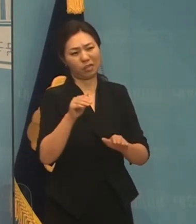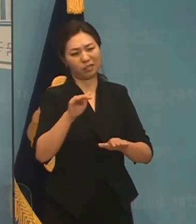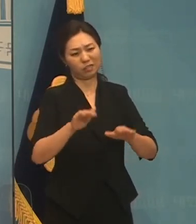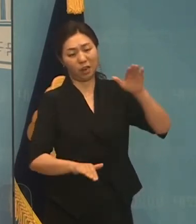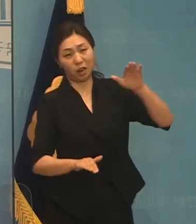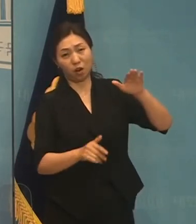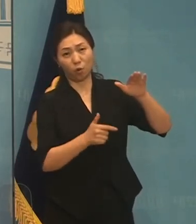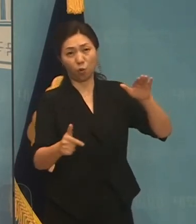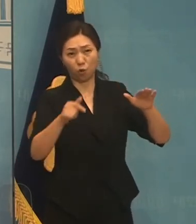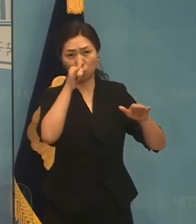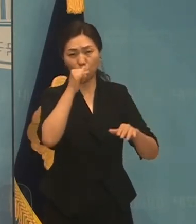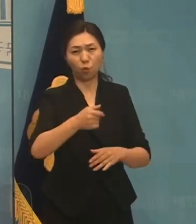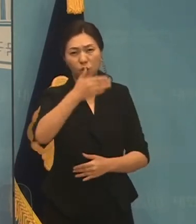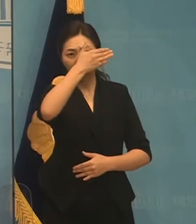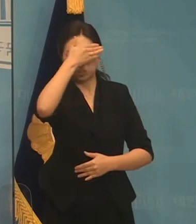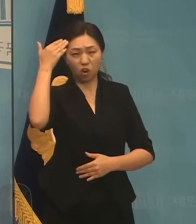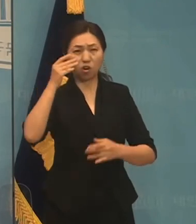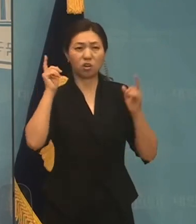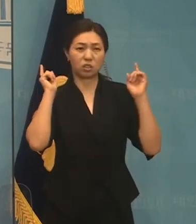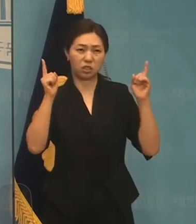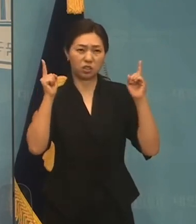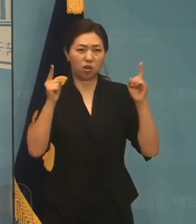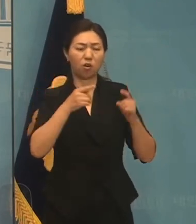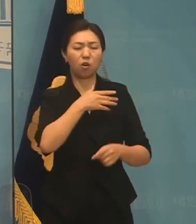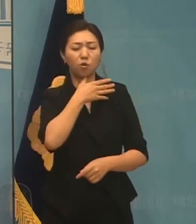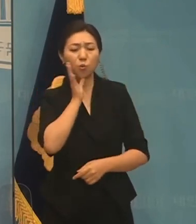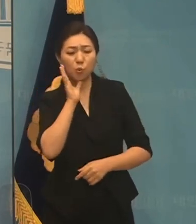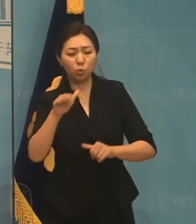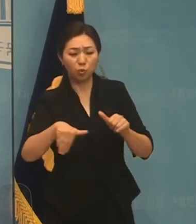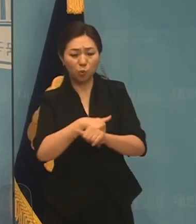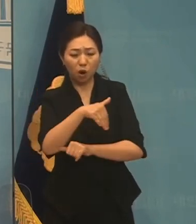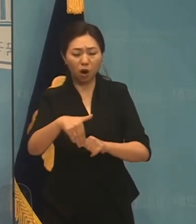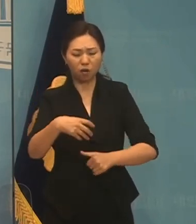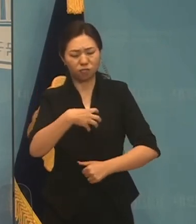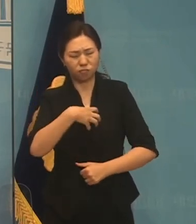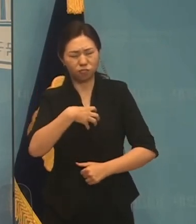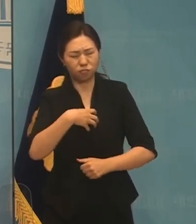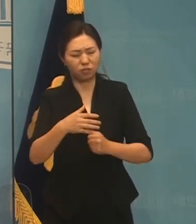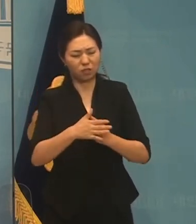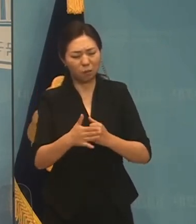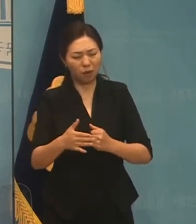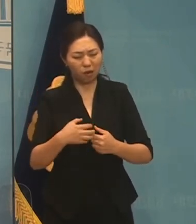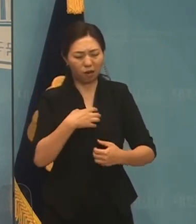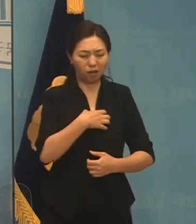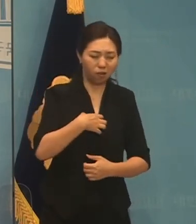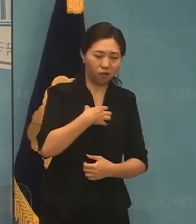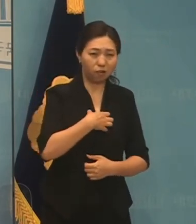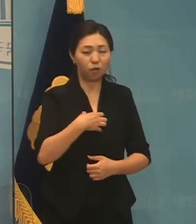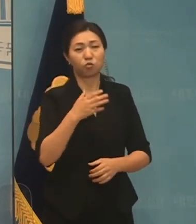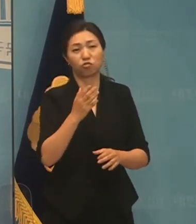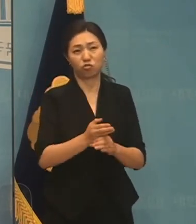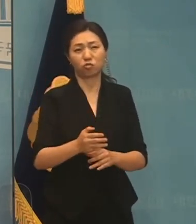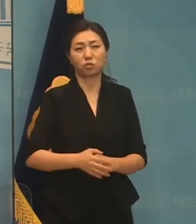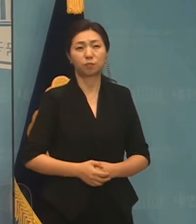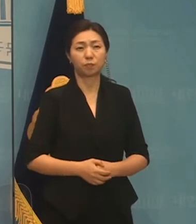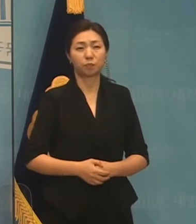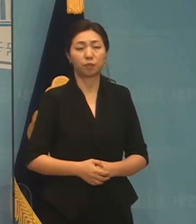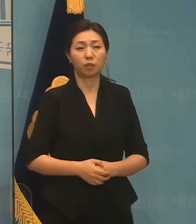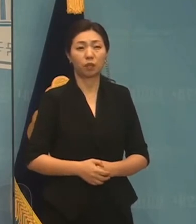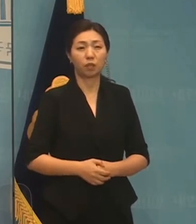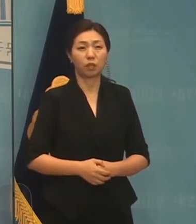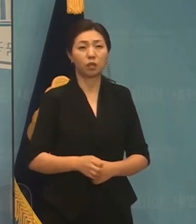청년실업, 노후 불안 등으로 전전긍긍하고 있습니다. 특히 한